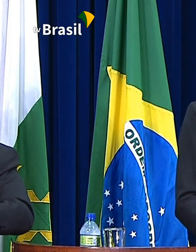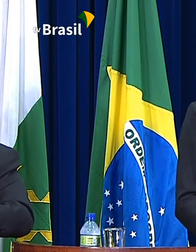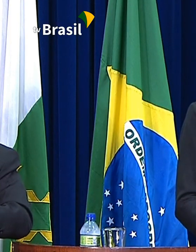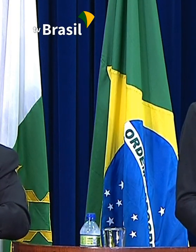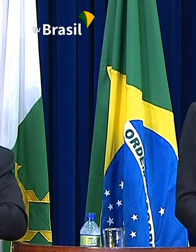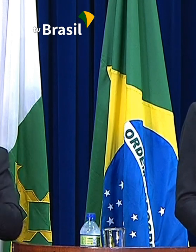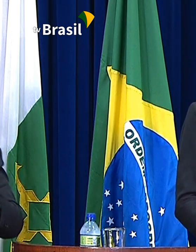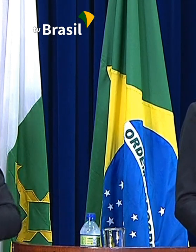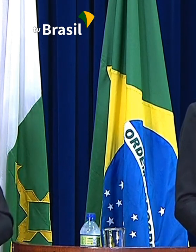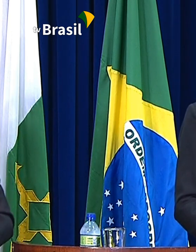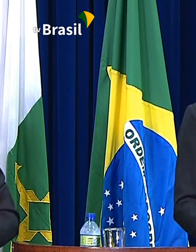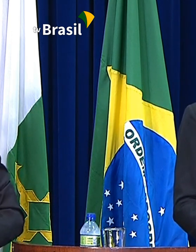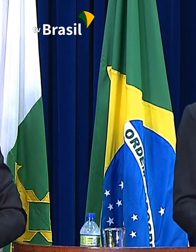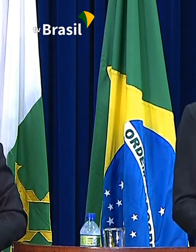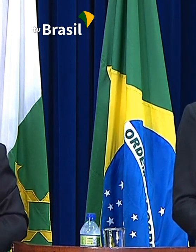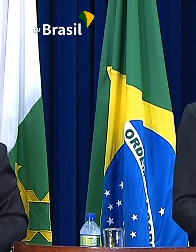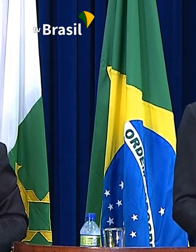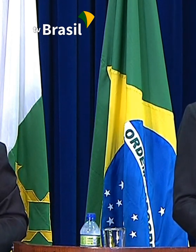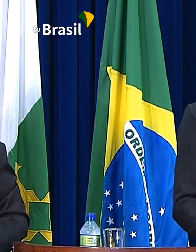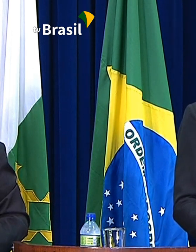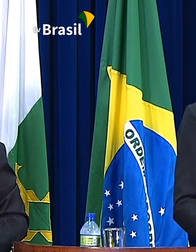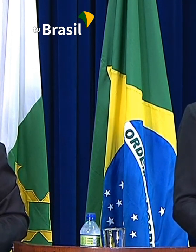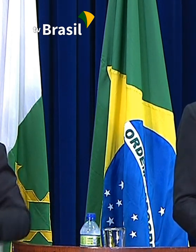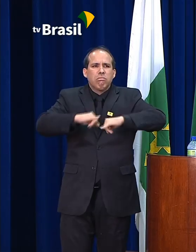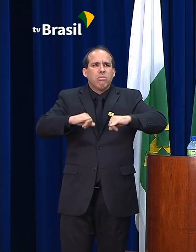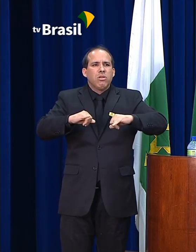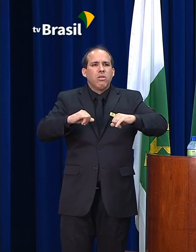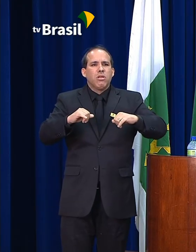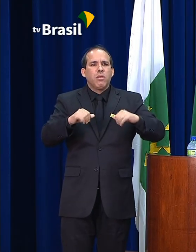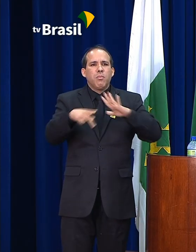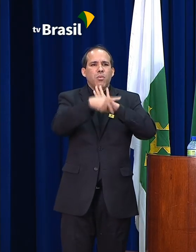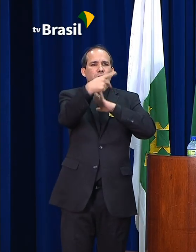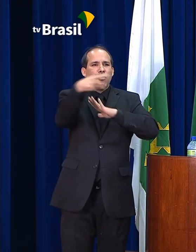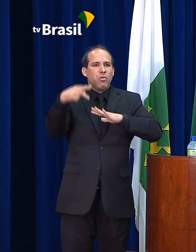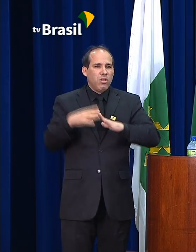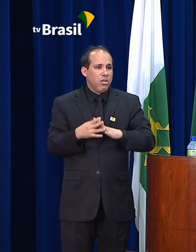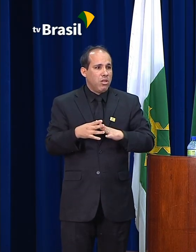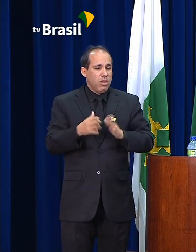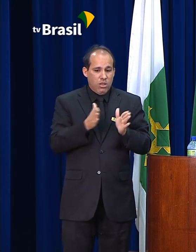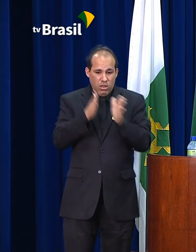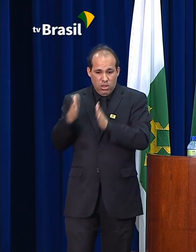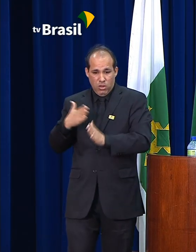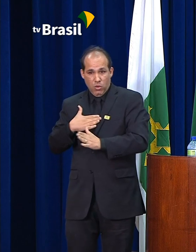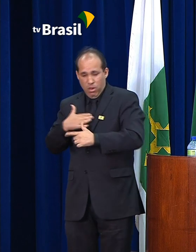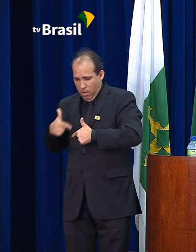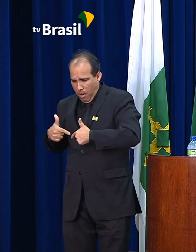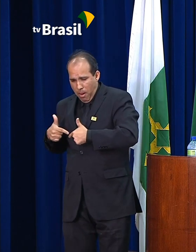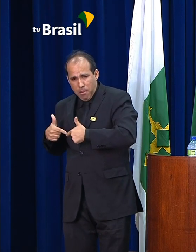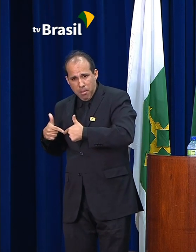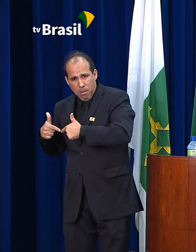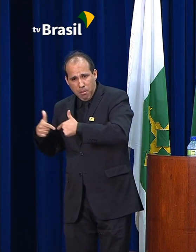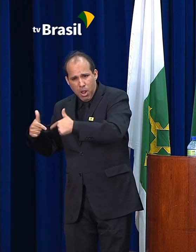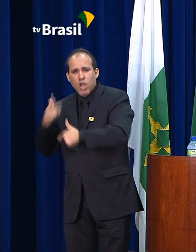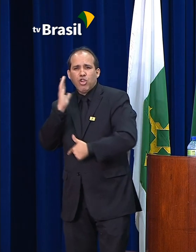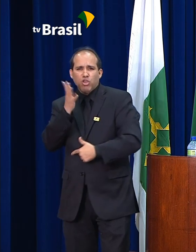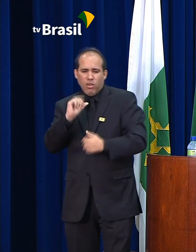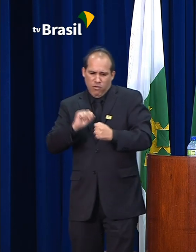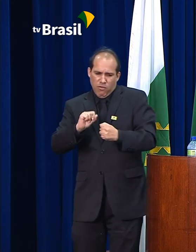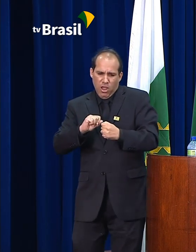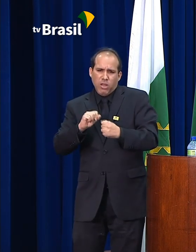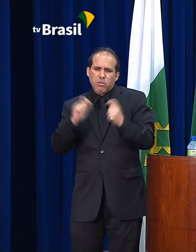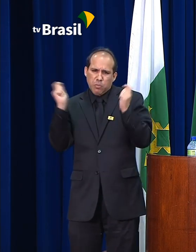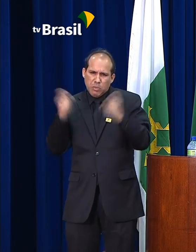presidente Jair Bolsonaro, a desburocratização é uma das prioridades do governo. Temos feito o possível